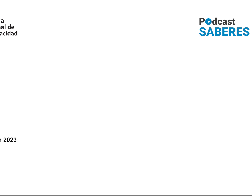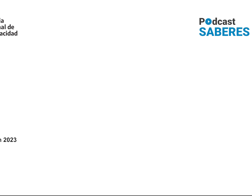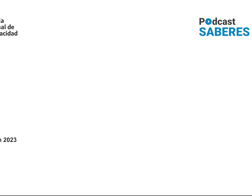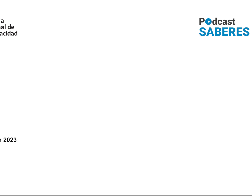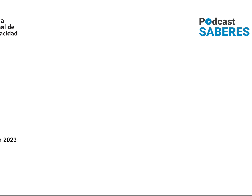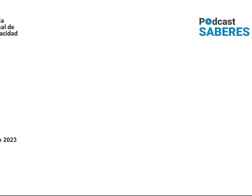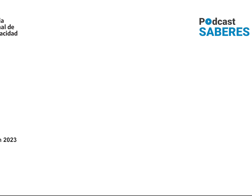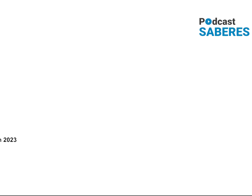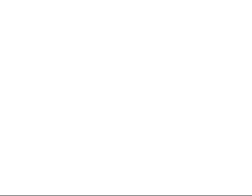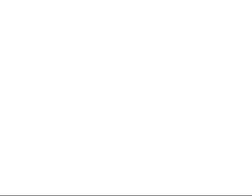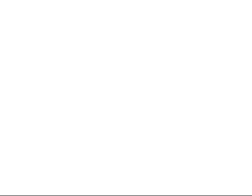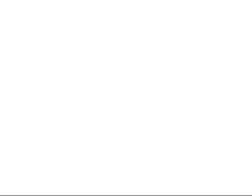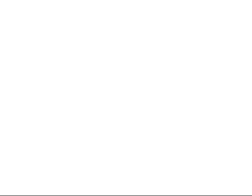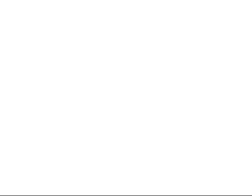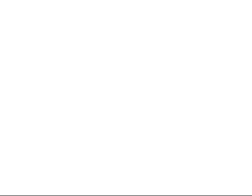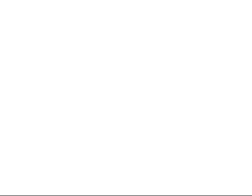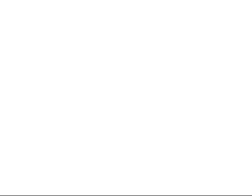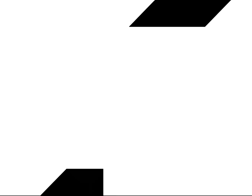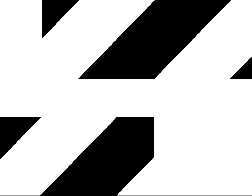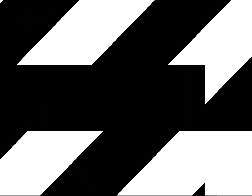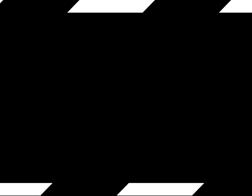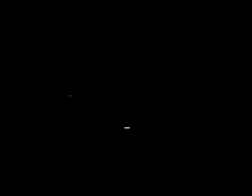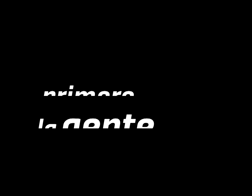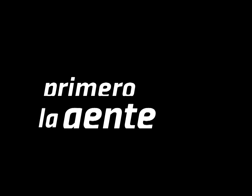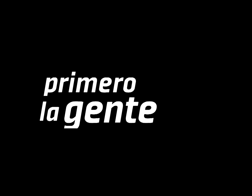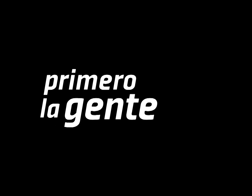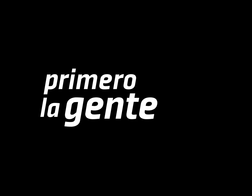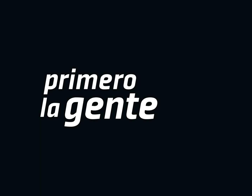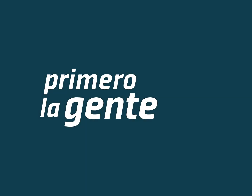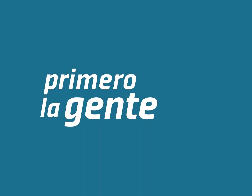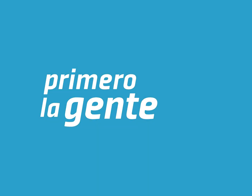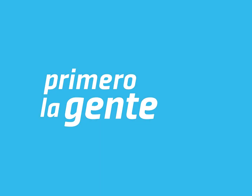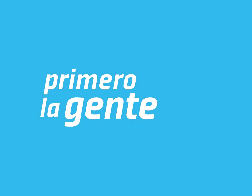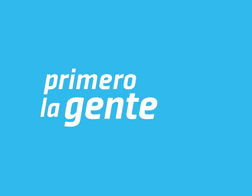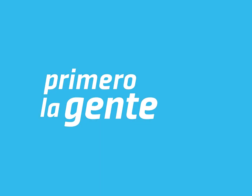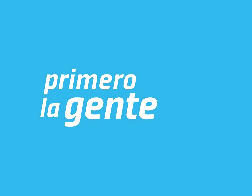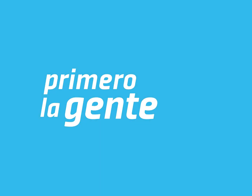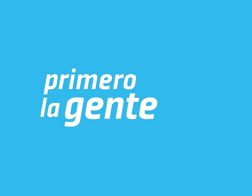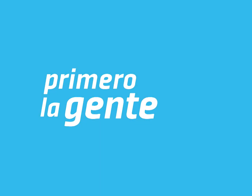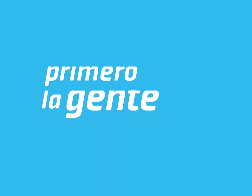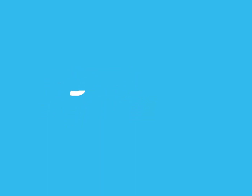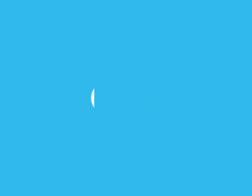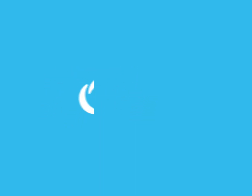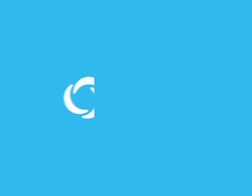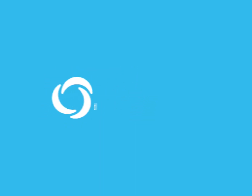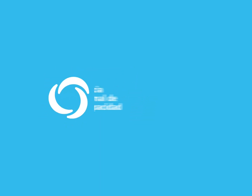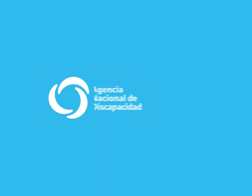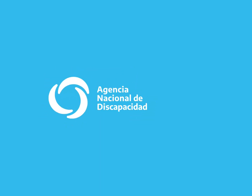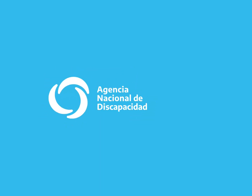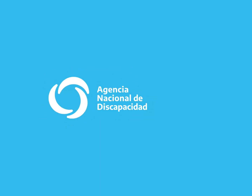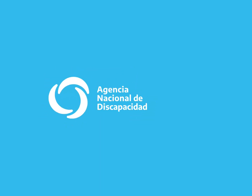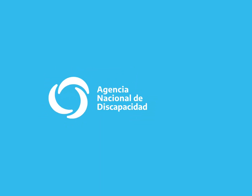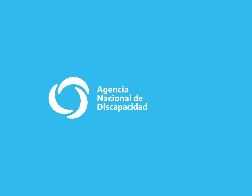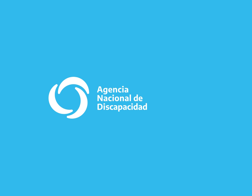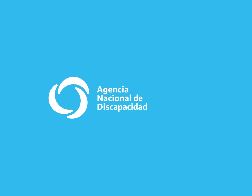Andrés Cantú Realizado en 2023 Primero la gente Agencia